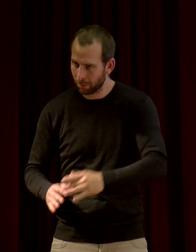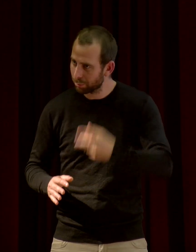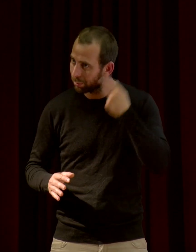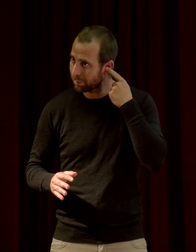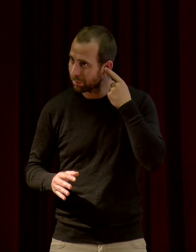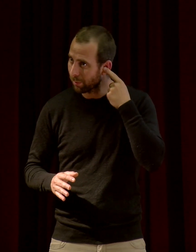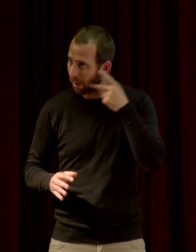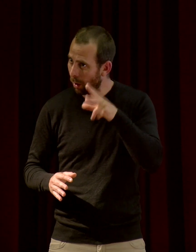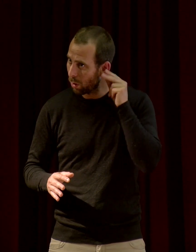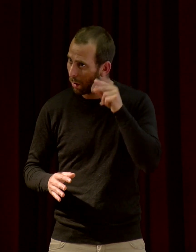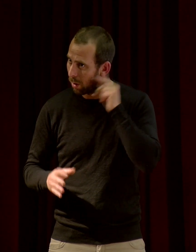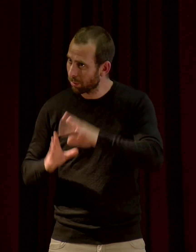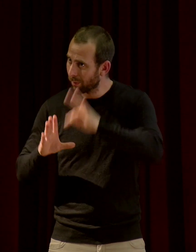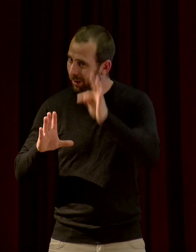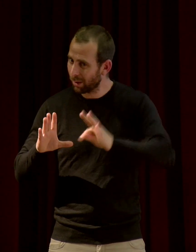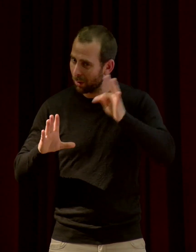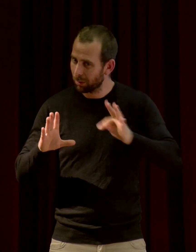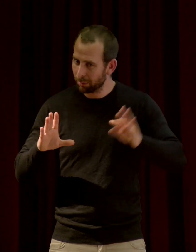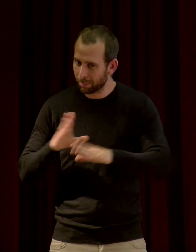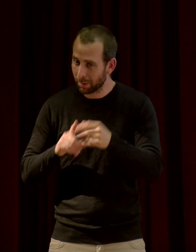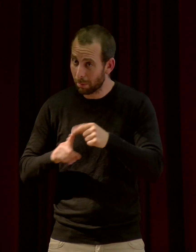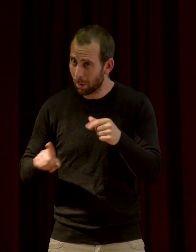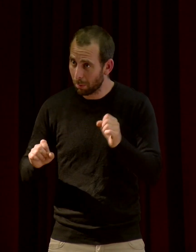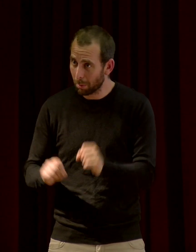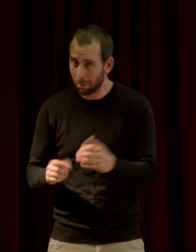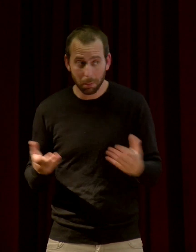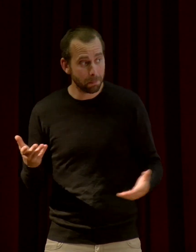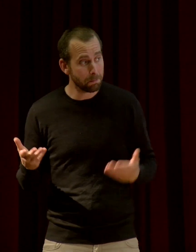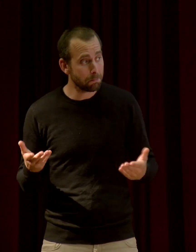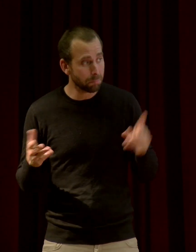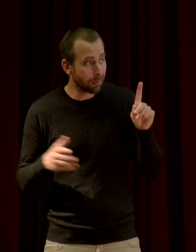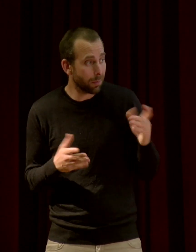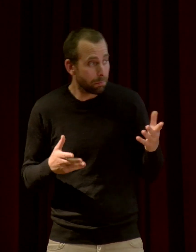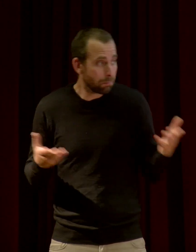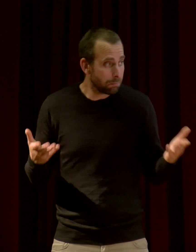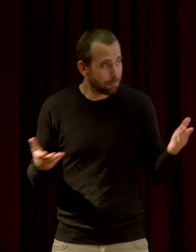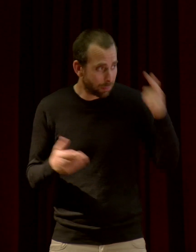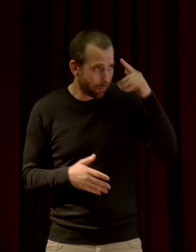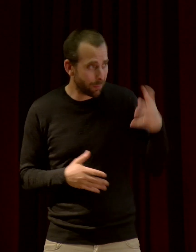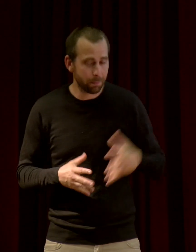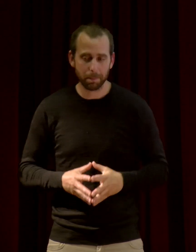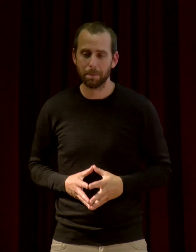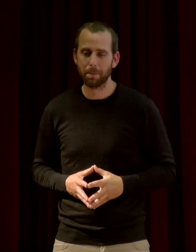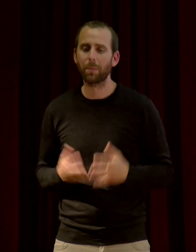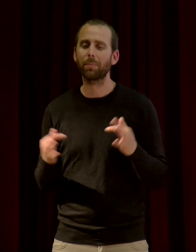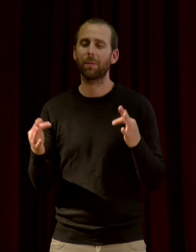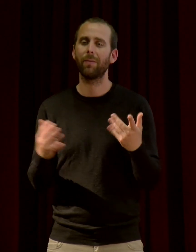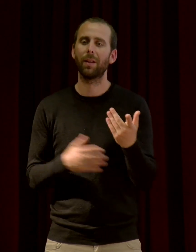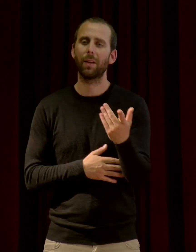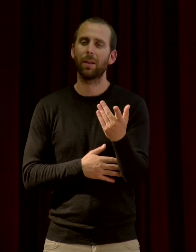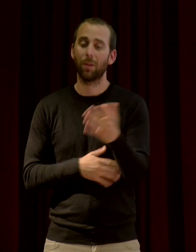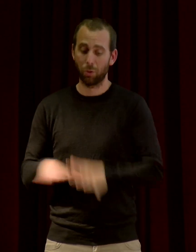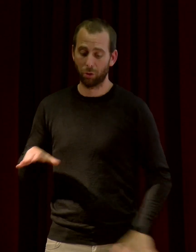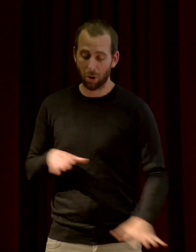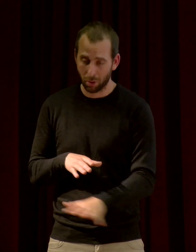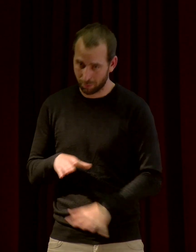en entendre parler. Je vous remercie. Merci. Alors, pour les sons du sol, ça commence. Des collègues pédologues qui étudient